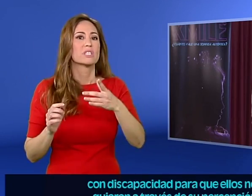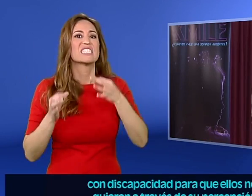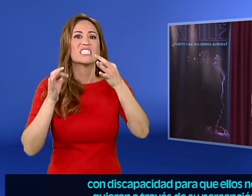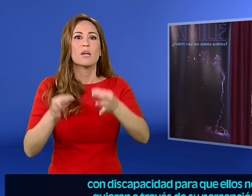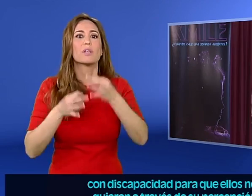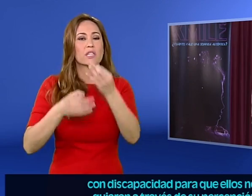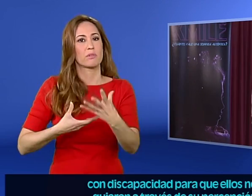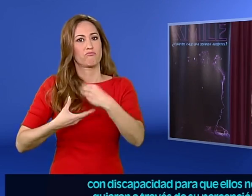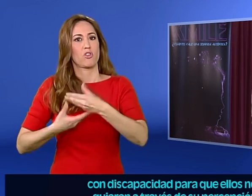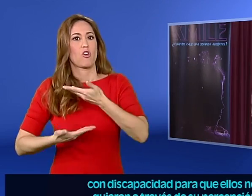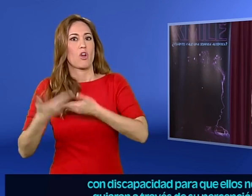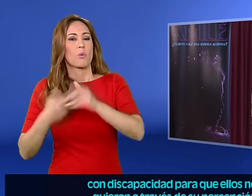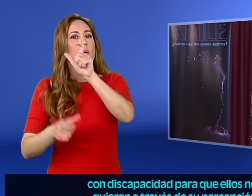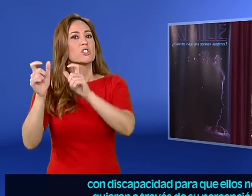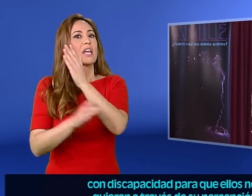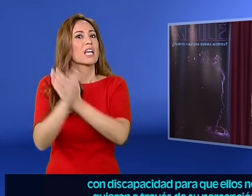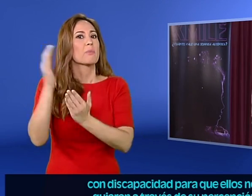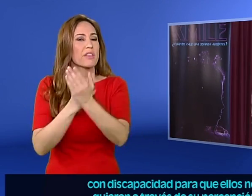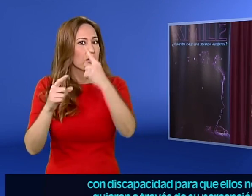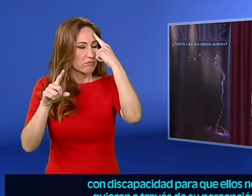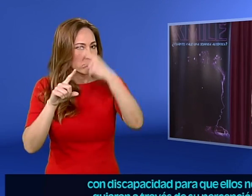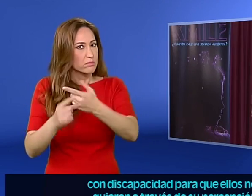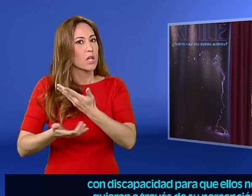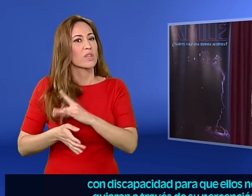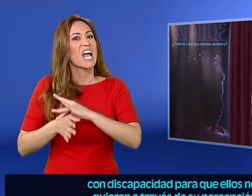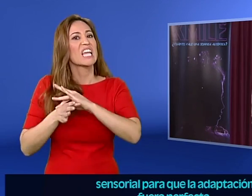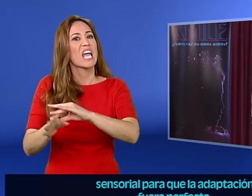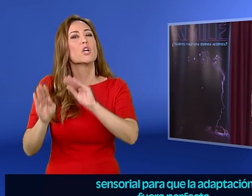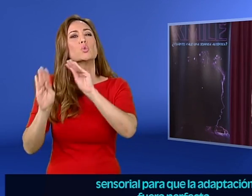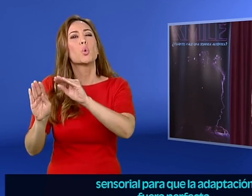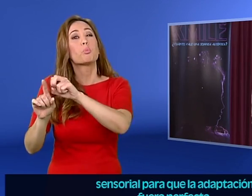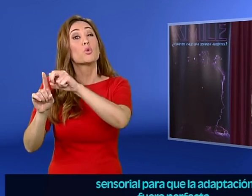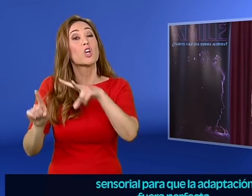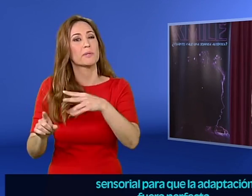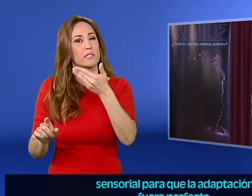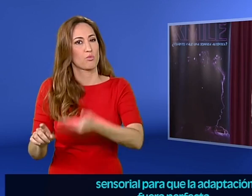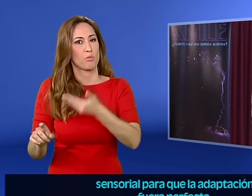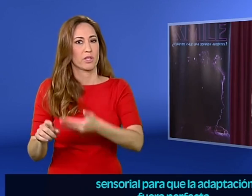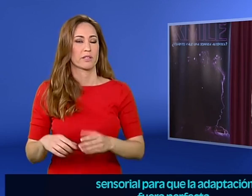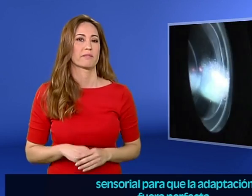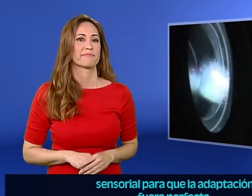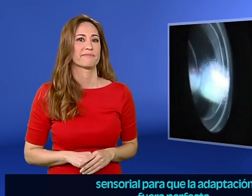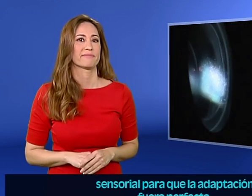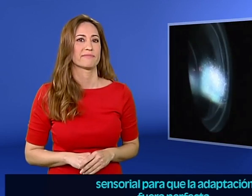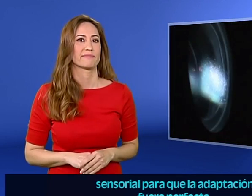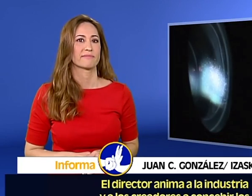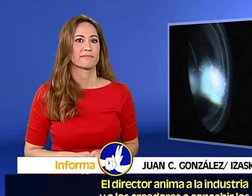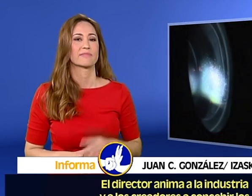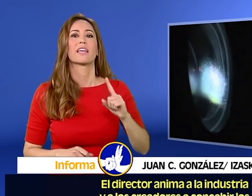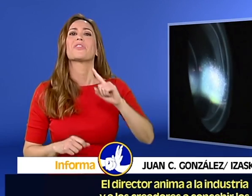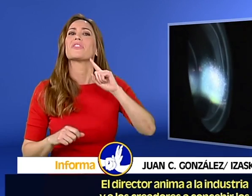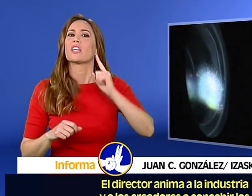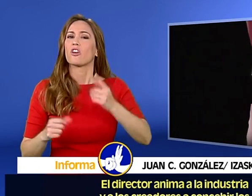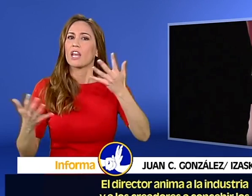discapacidad para que ellos nos guiaran a través de su percepción sensorial, para que la adaptación fuera perfecta. El director